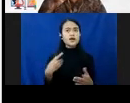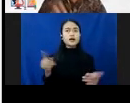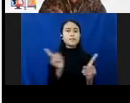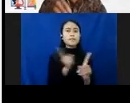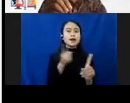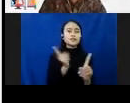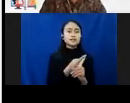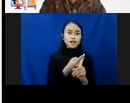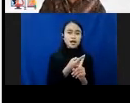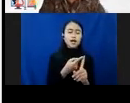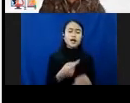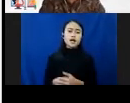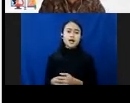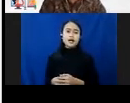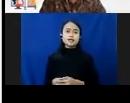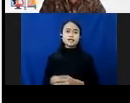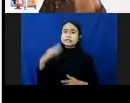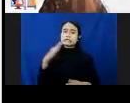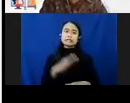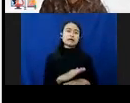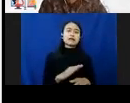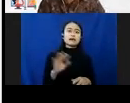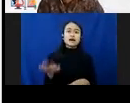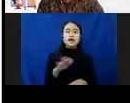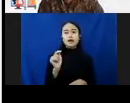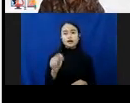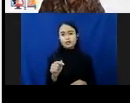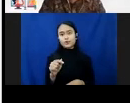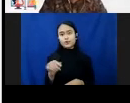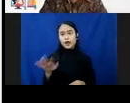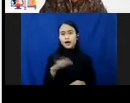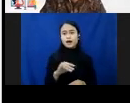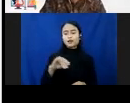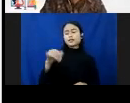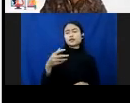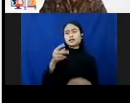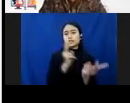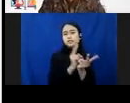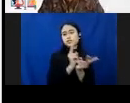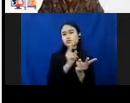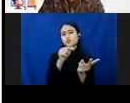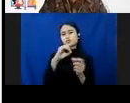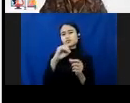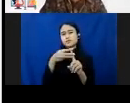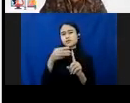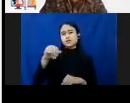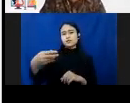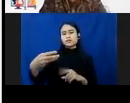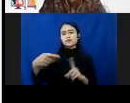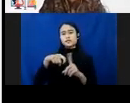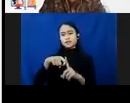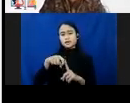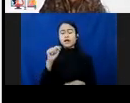tipu muslihat, tekanan terhadap anak-anak tersebut. Dan anak jadikan objek seks. Nah, inilah yang disebut dengan bentuk eksploitasi